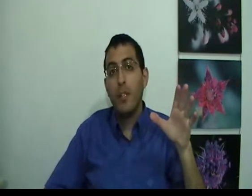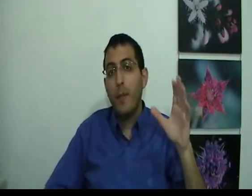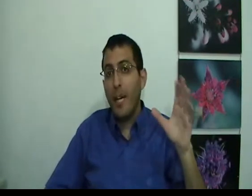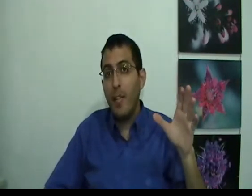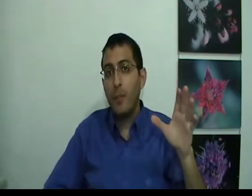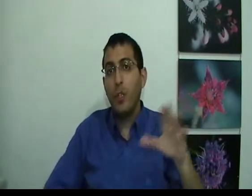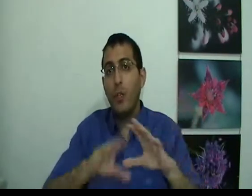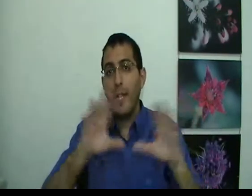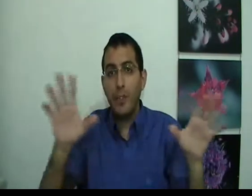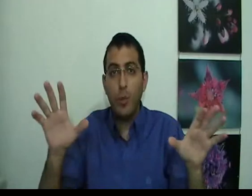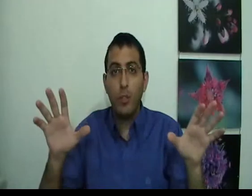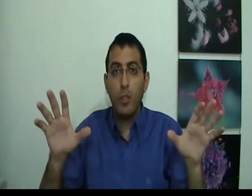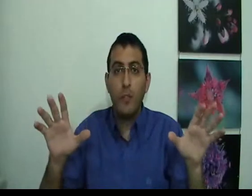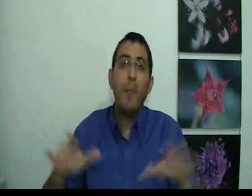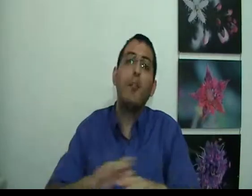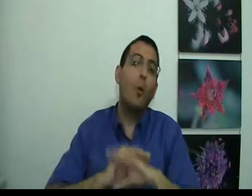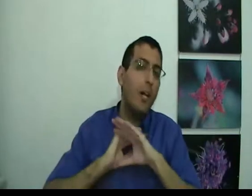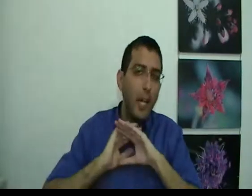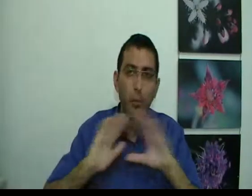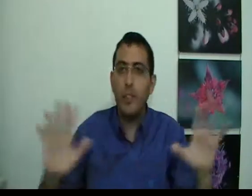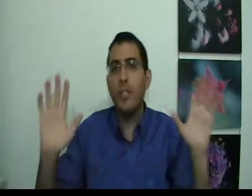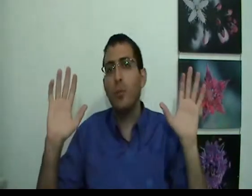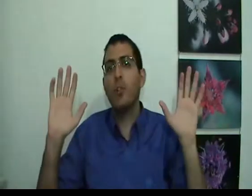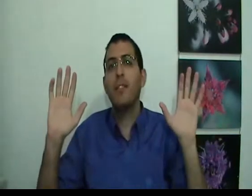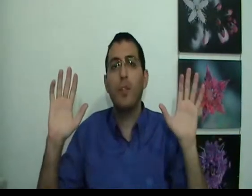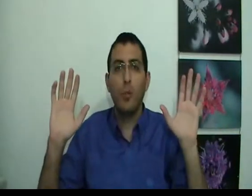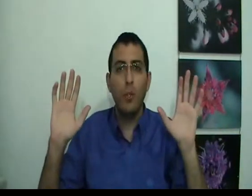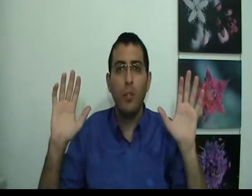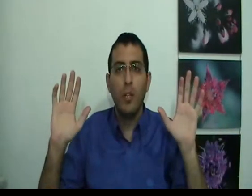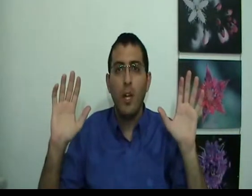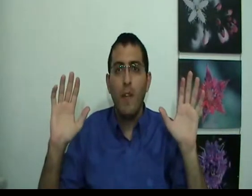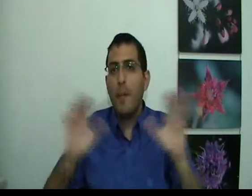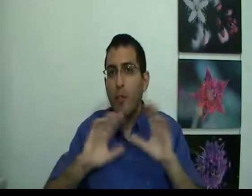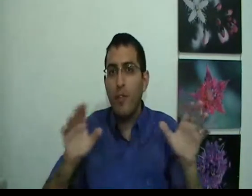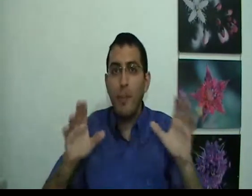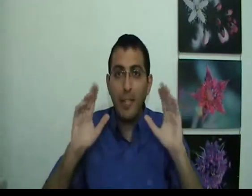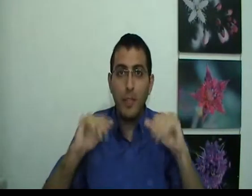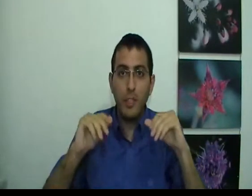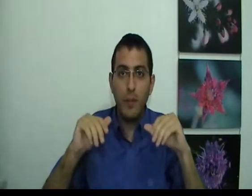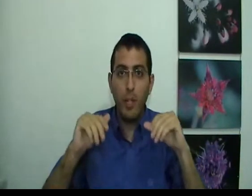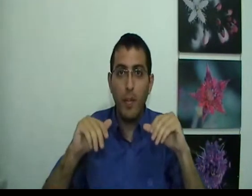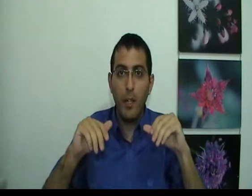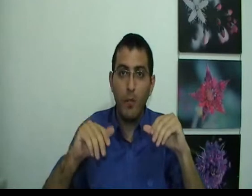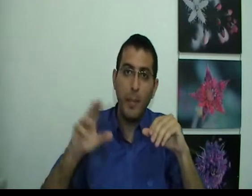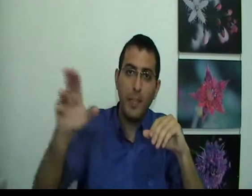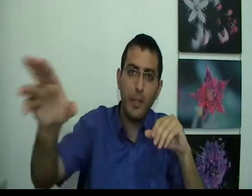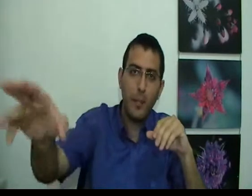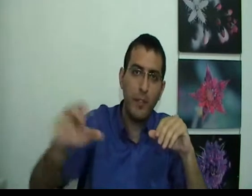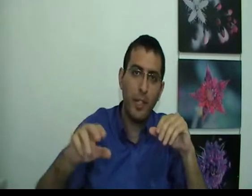ובחלום שלו רואה ישועות שונות ובטוח לחלוטין שישועות האלה זה לא הוא ובן אדם שעכשיו חולם חלום ובן אדם אחר מתווכח